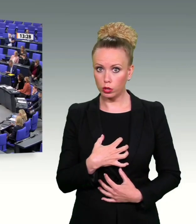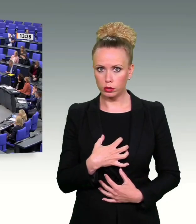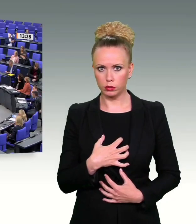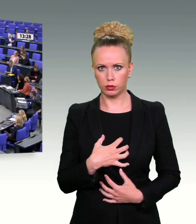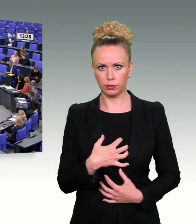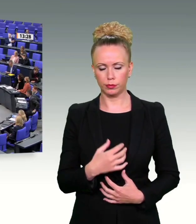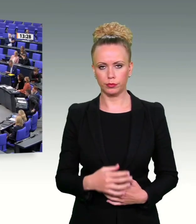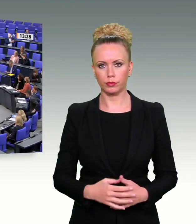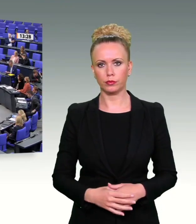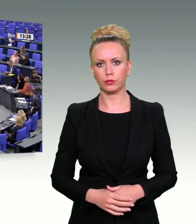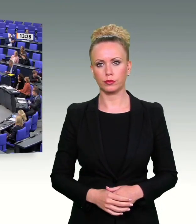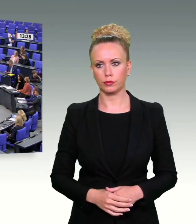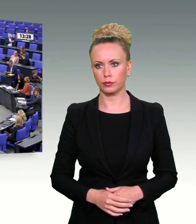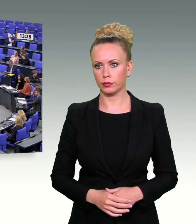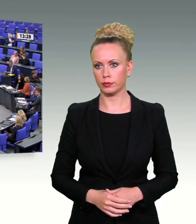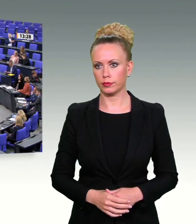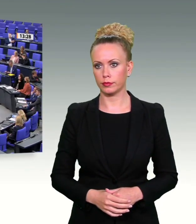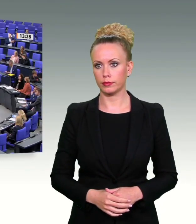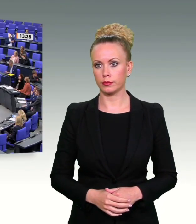Herr Kollege Kuhle,